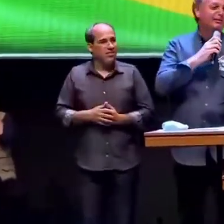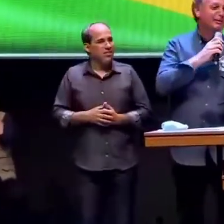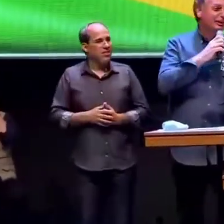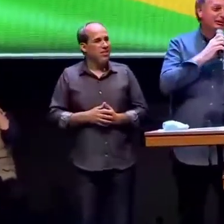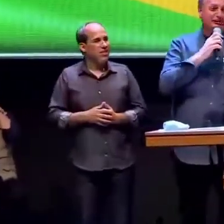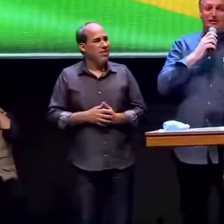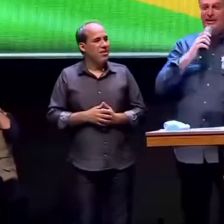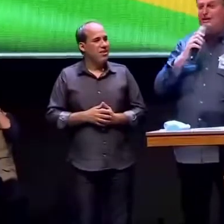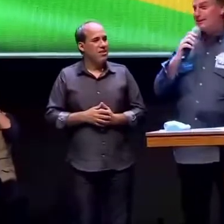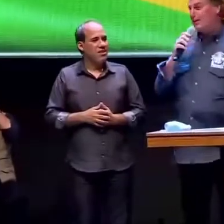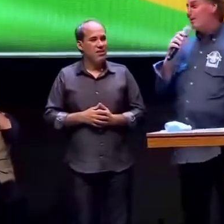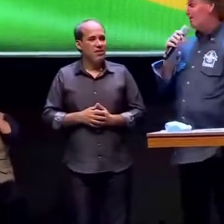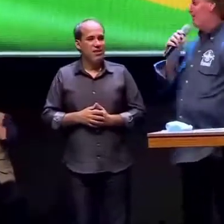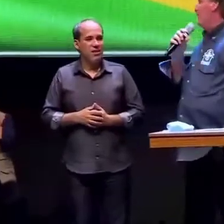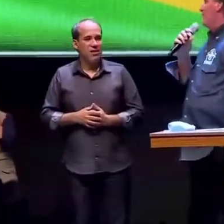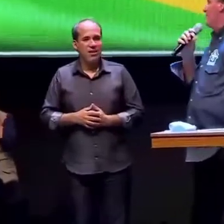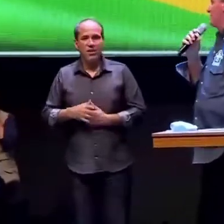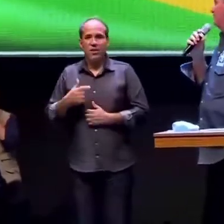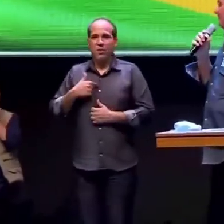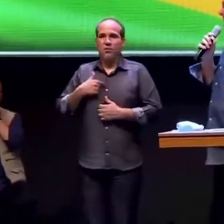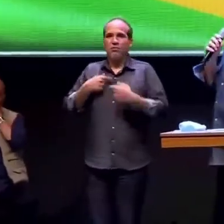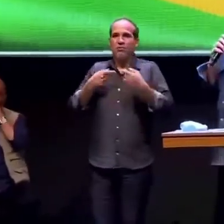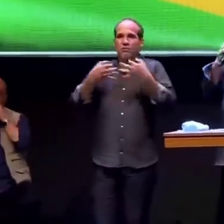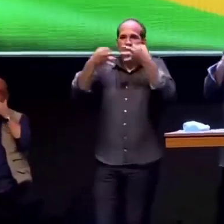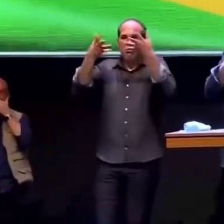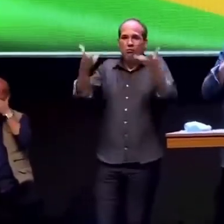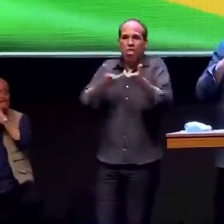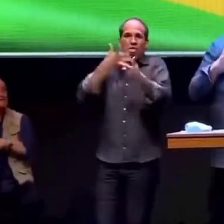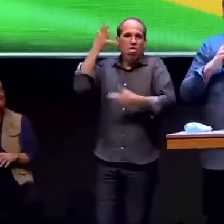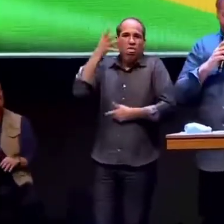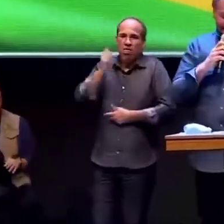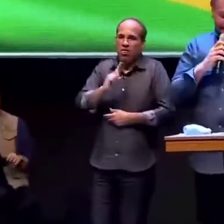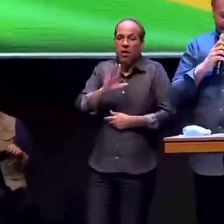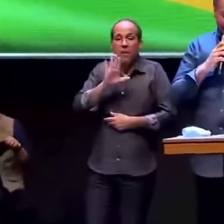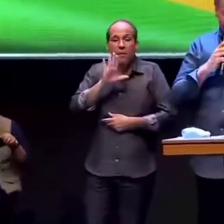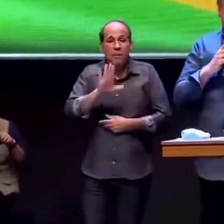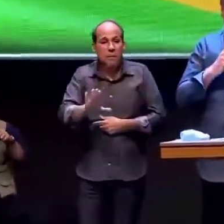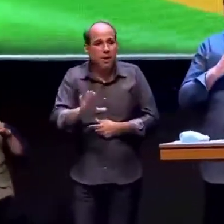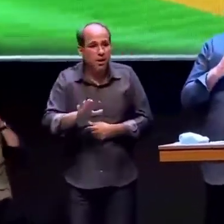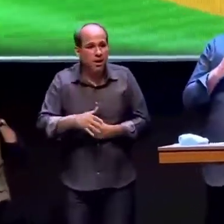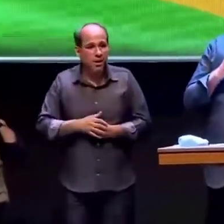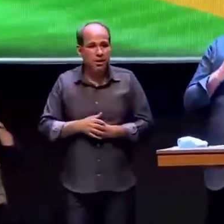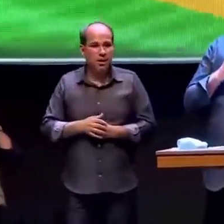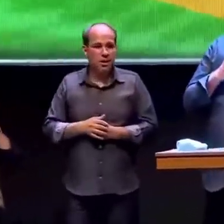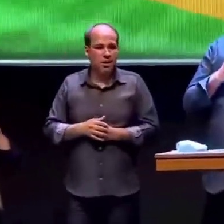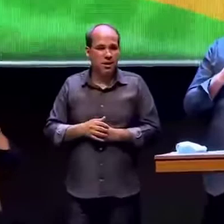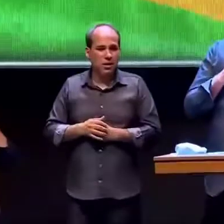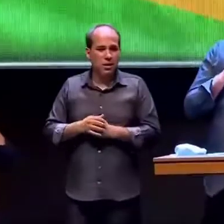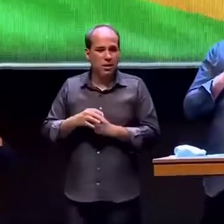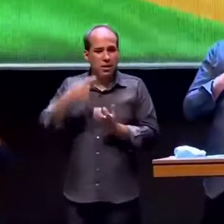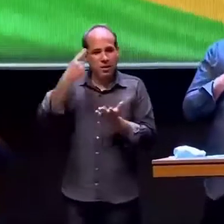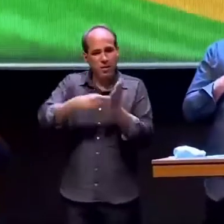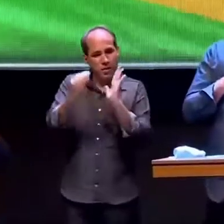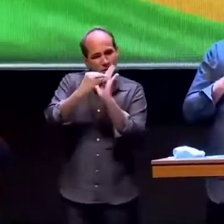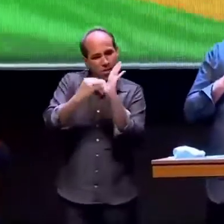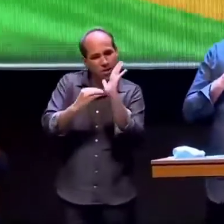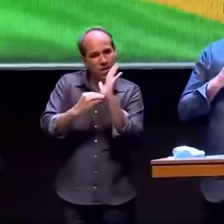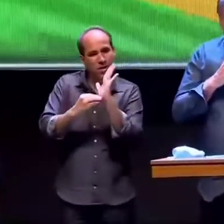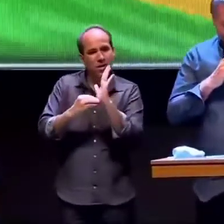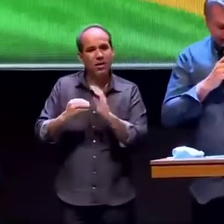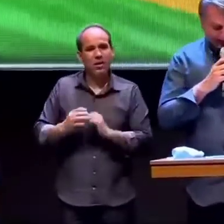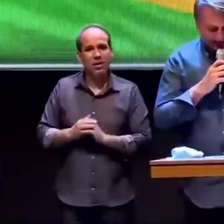não leva o jeito para ser orador jamais poderia ocupar a vaga aí do nosso